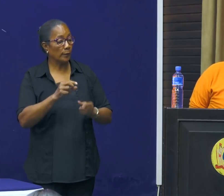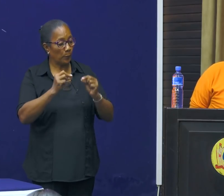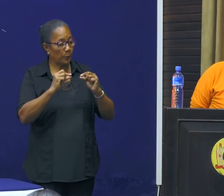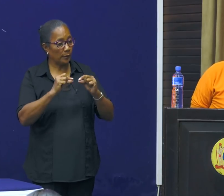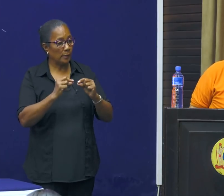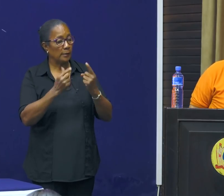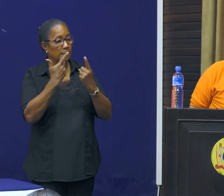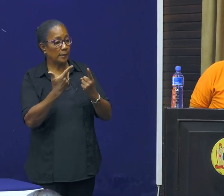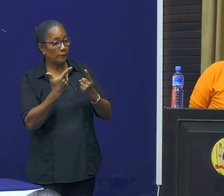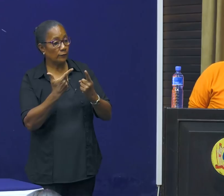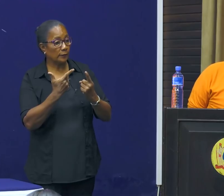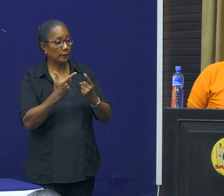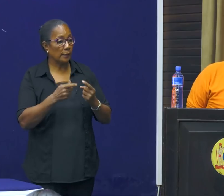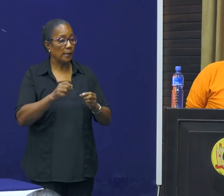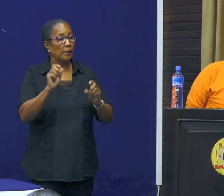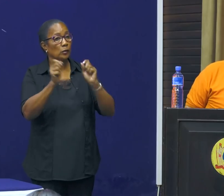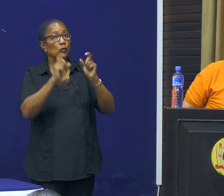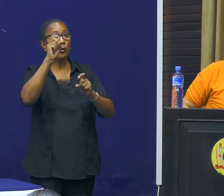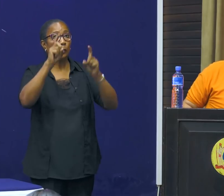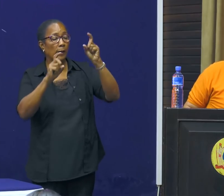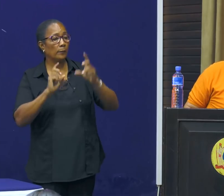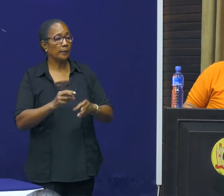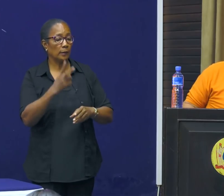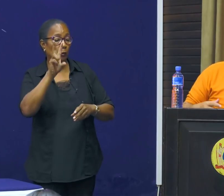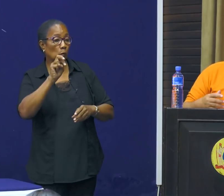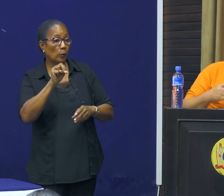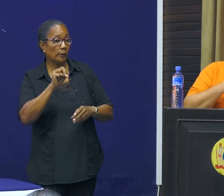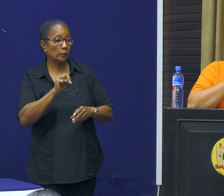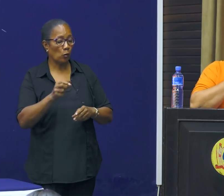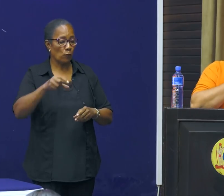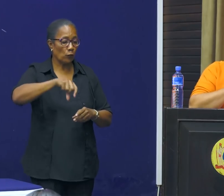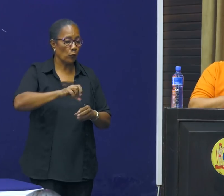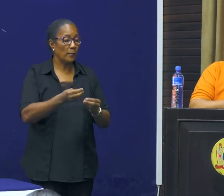17 potjes, reinigingsmiddelen, 20 flessen vloeibaar zeep,